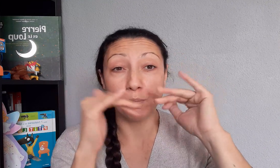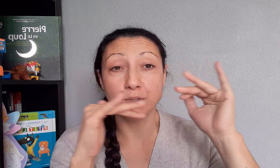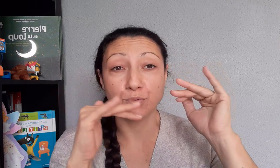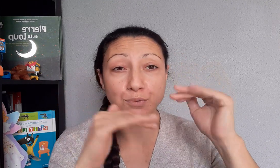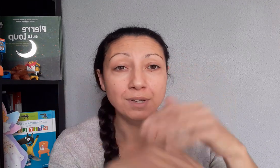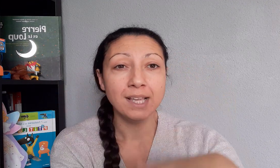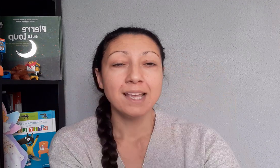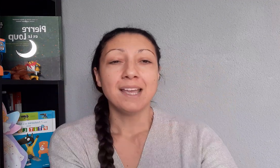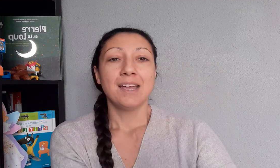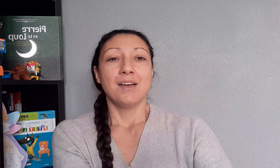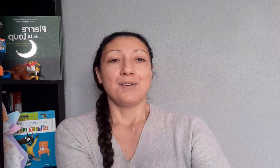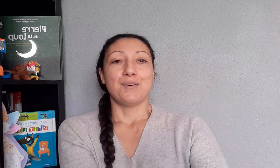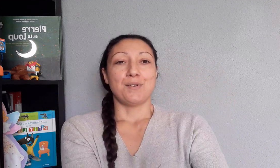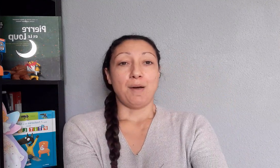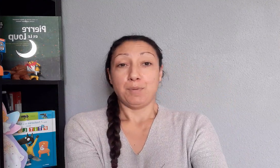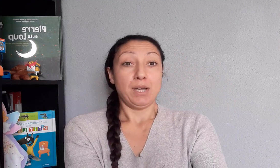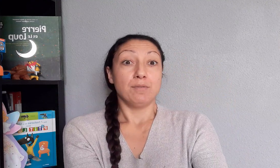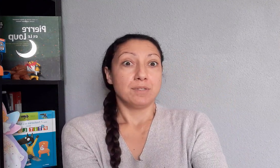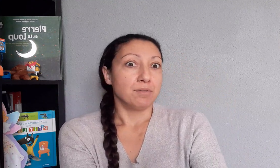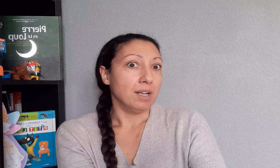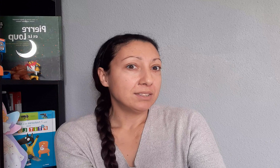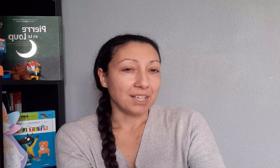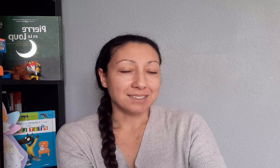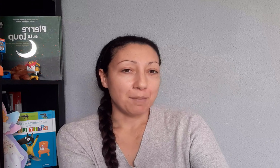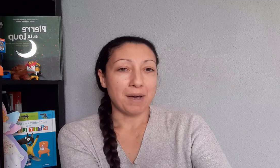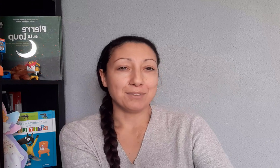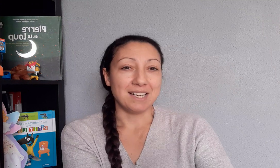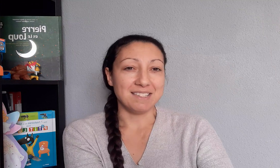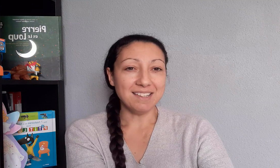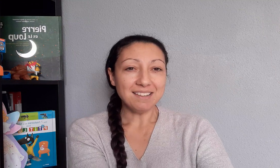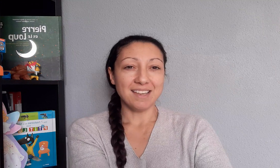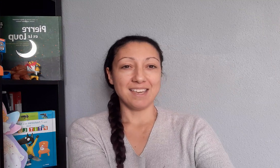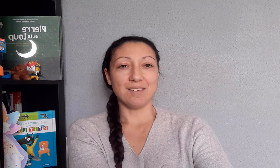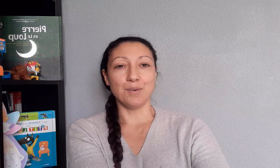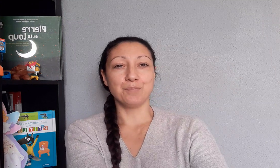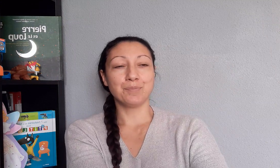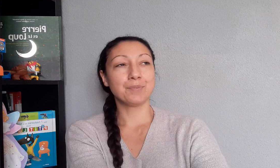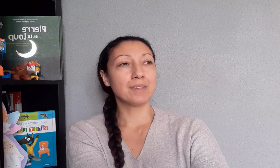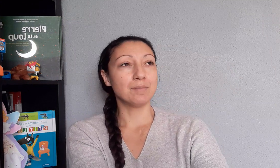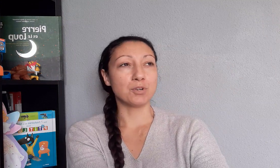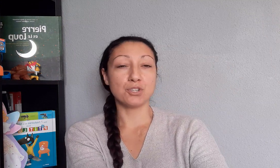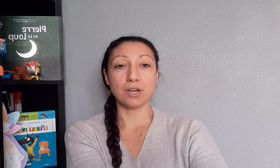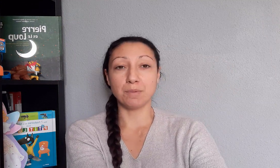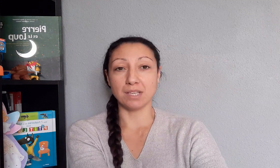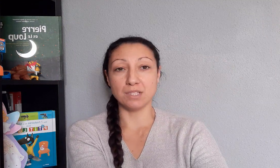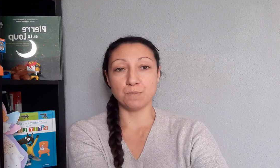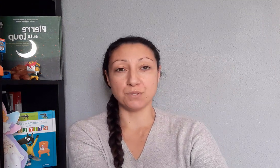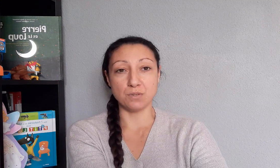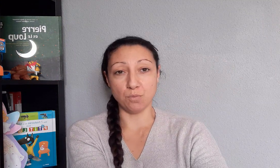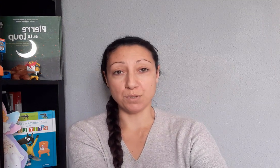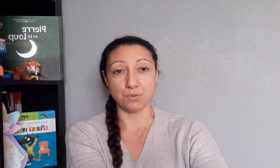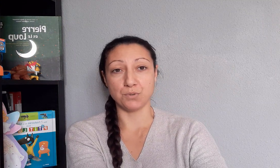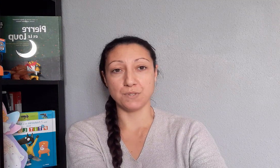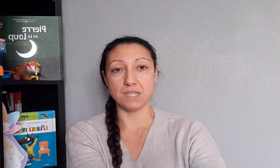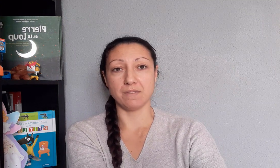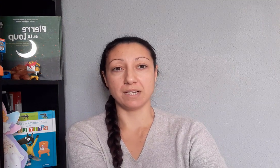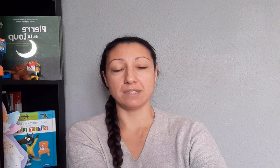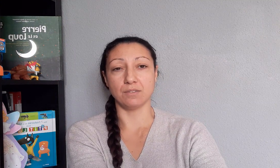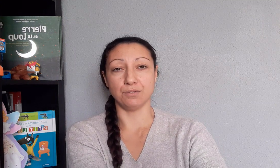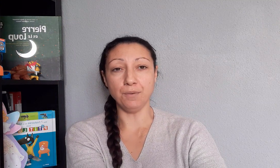pas du tout. Après, c'est voilà, chacun sa parentalité. Et moi, je l'aurais mis à disposition parce que je signe avec les enfants.